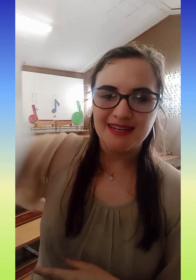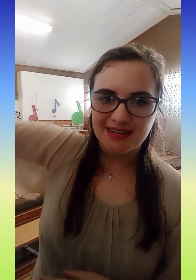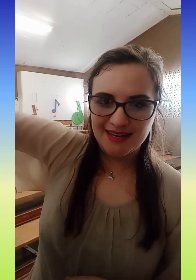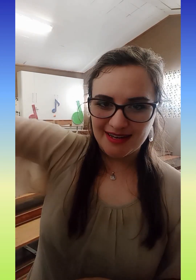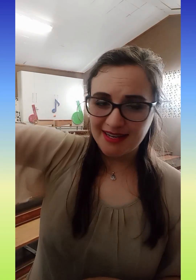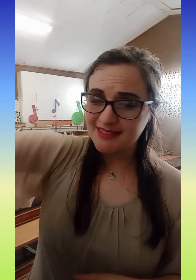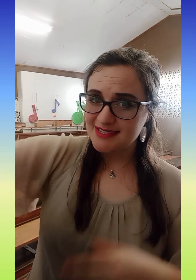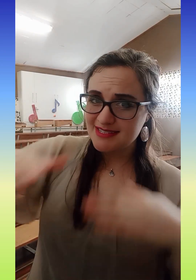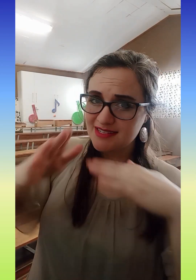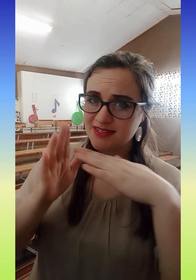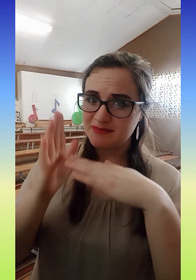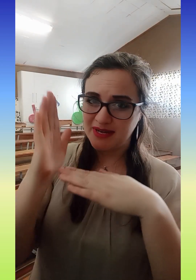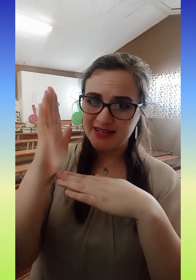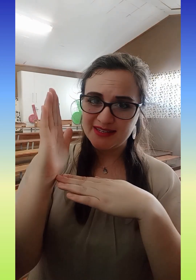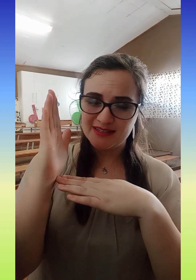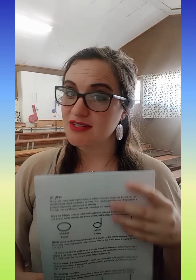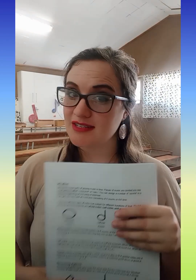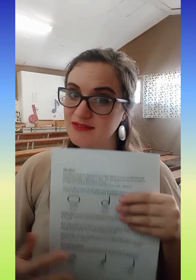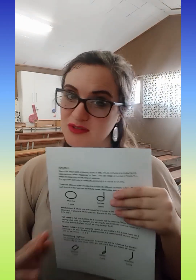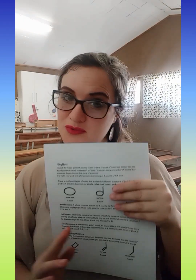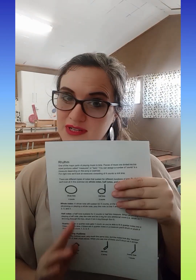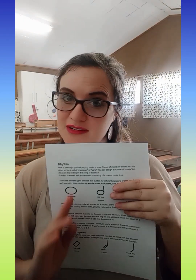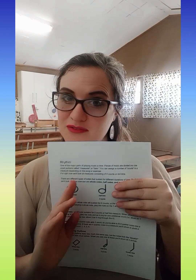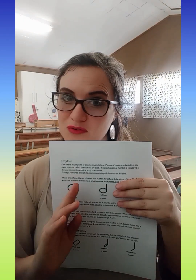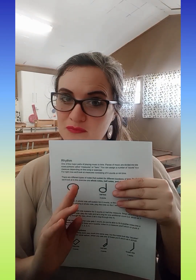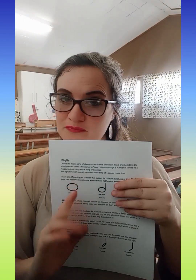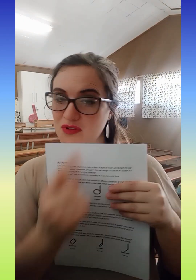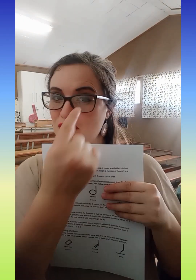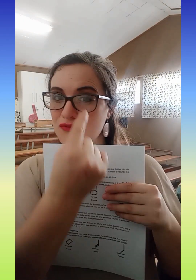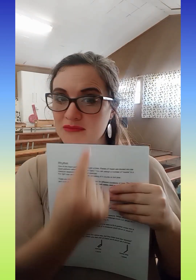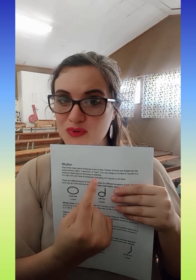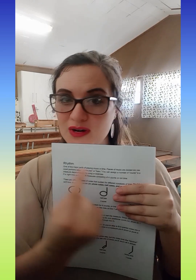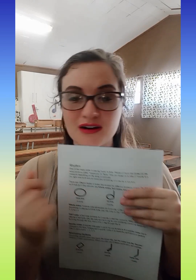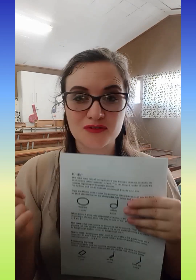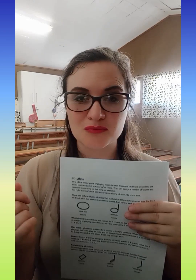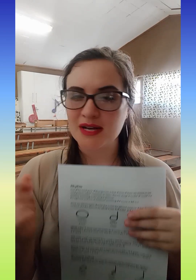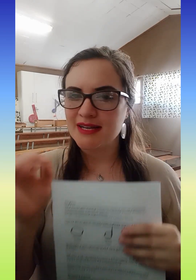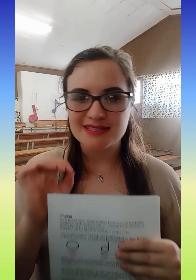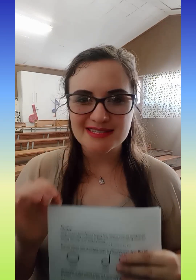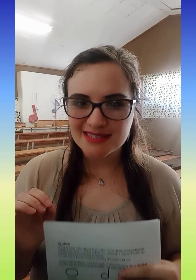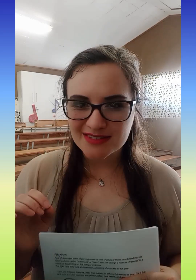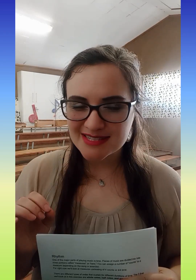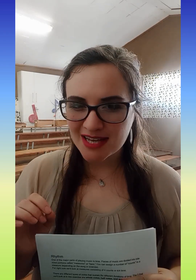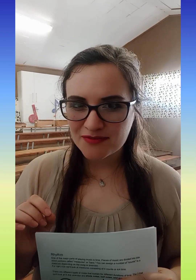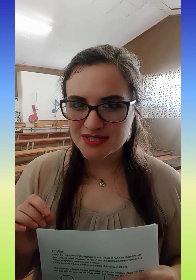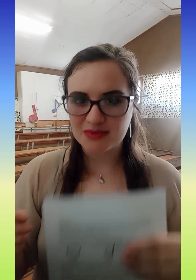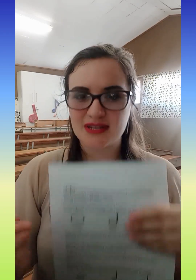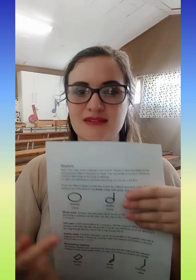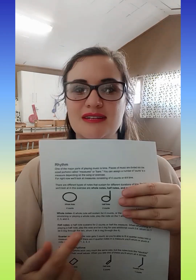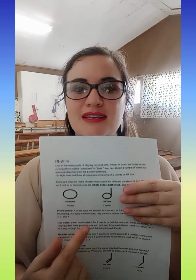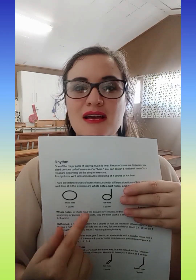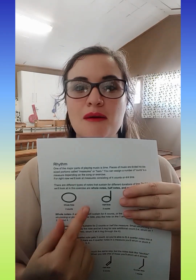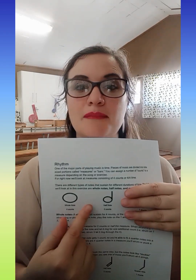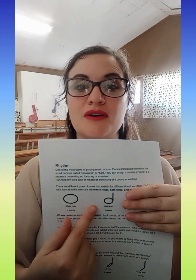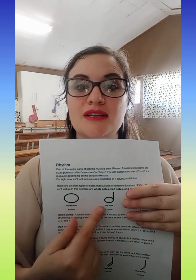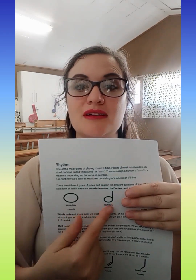Hy het een steelkie by. Die kan van onder afkom of van boe afkom. Die steelkie self is nie belangrijk nie, maar die